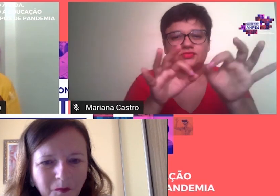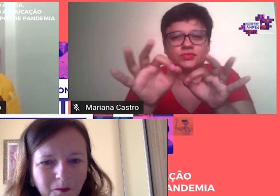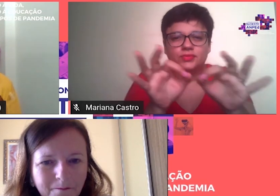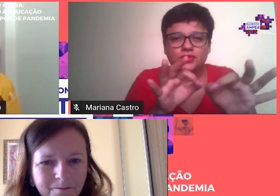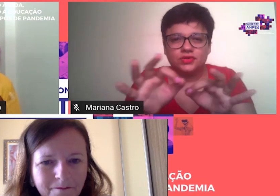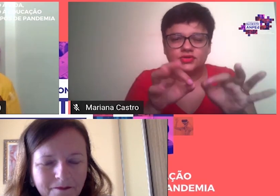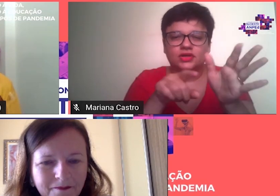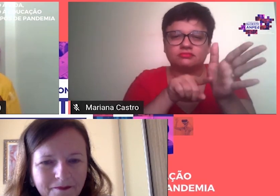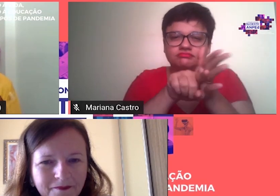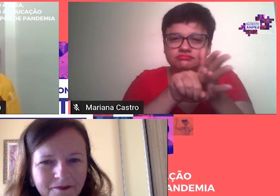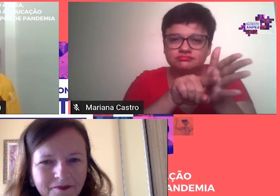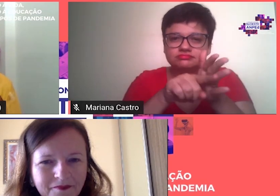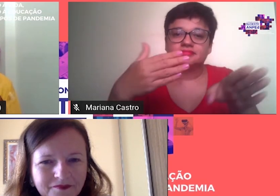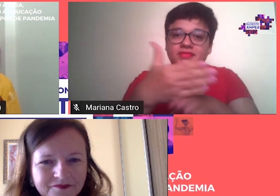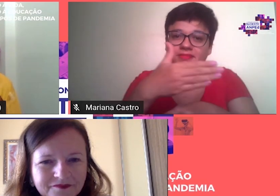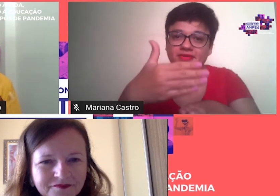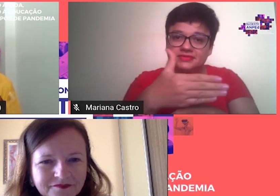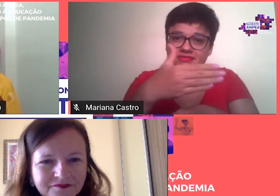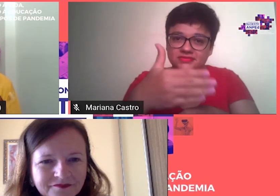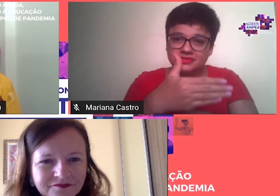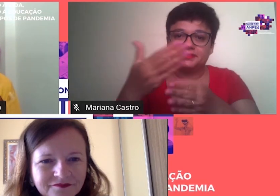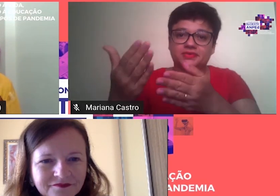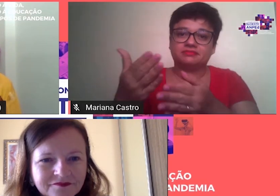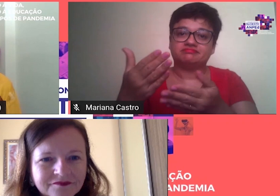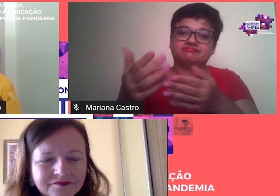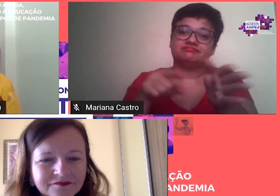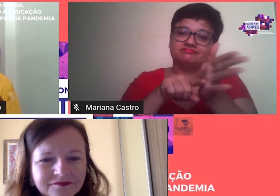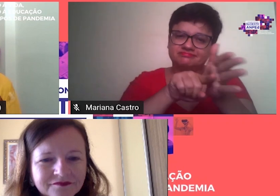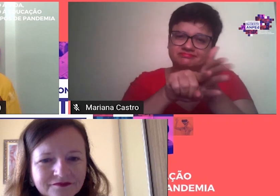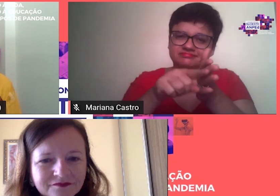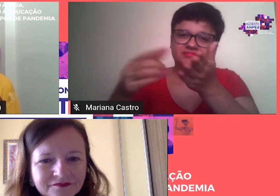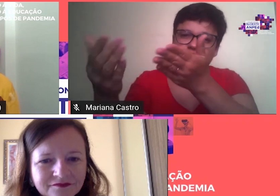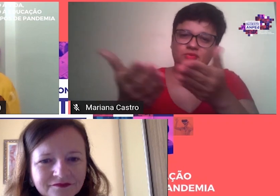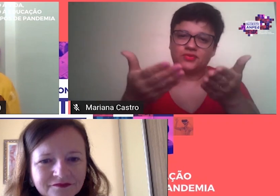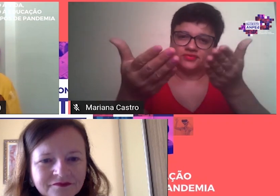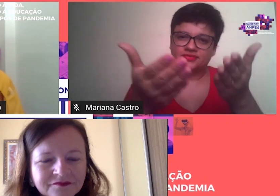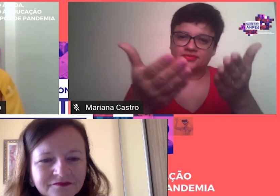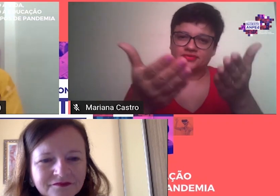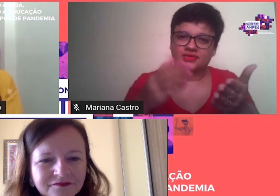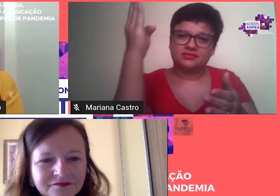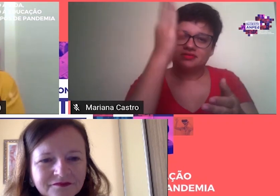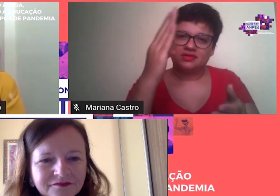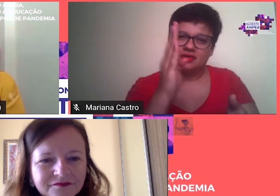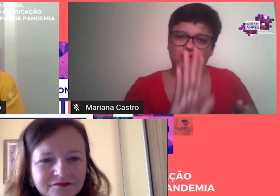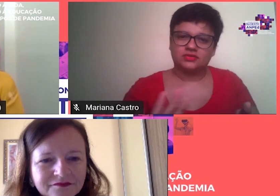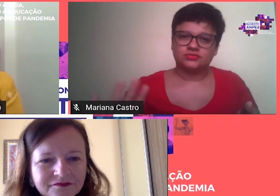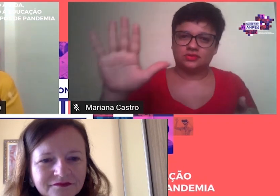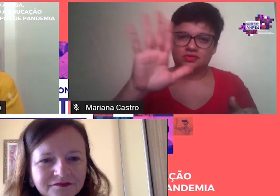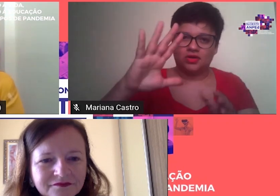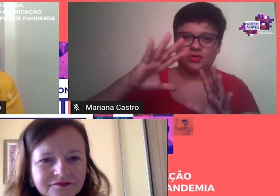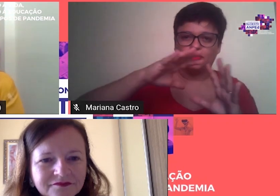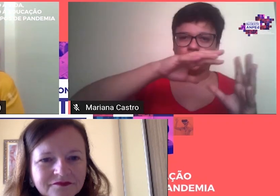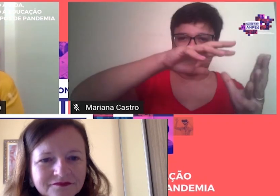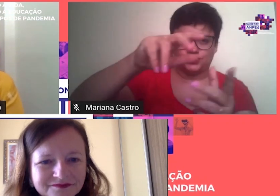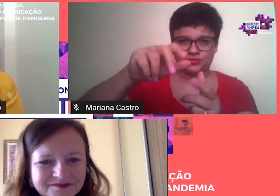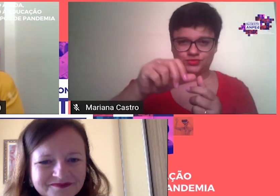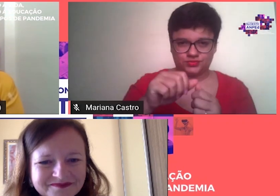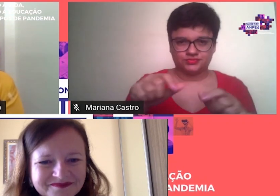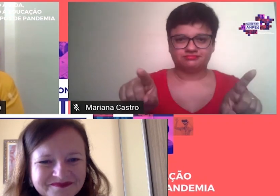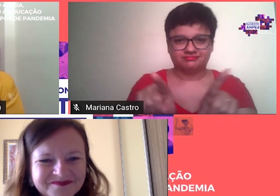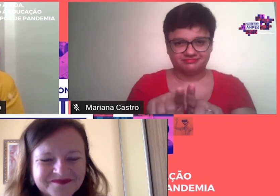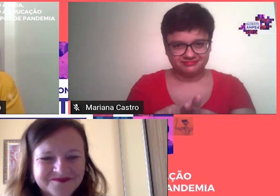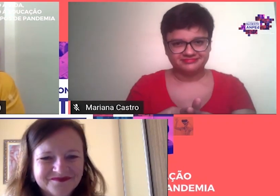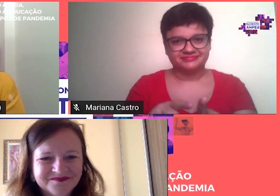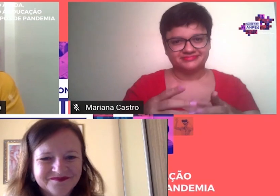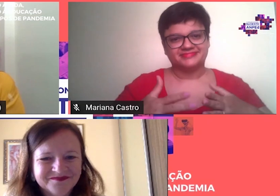participa como pesquisadora convidada De projetos de pesquisa nacionais e internacionais Giovana, é uma alegria estar